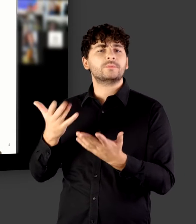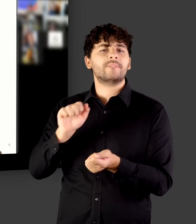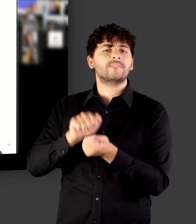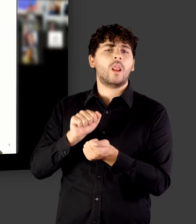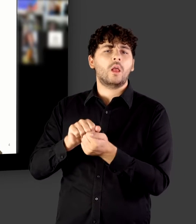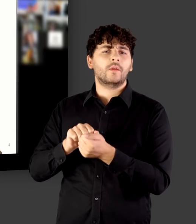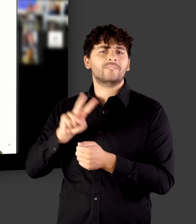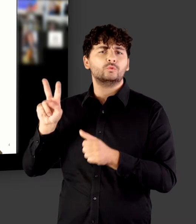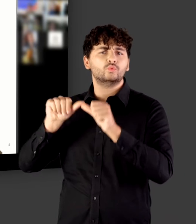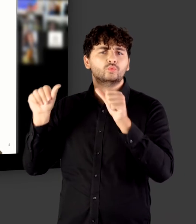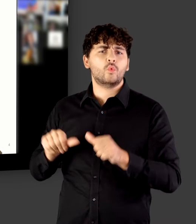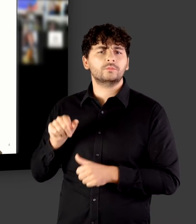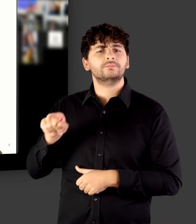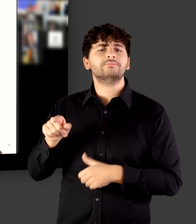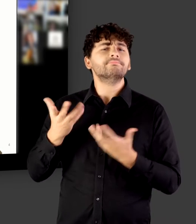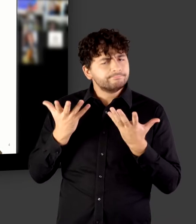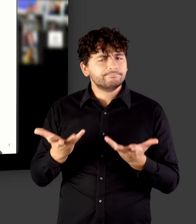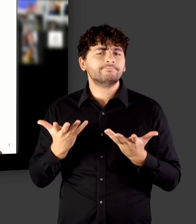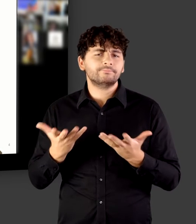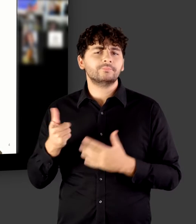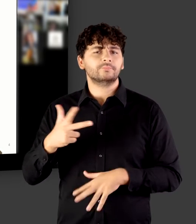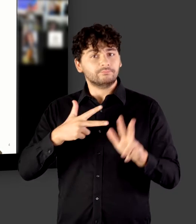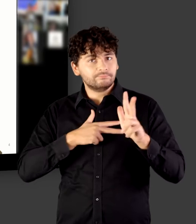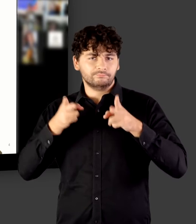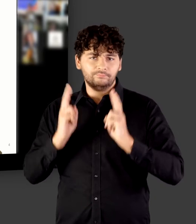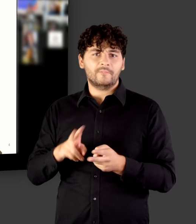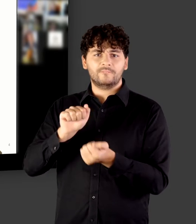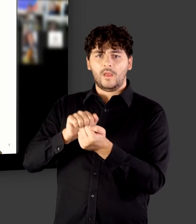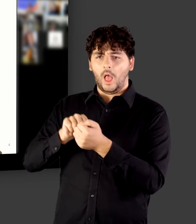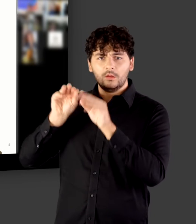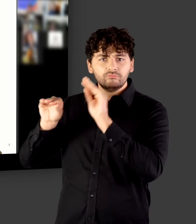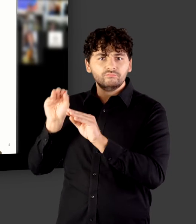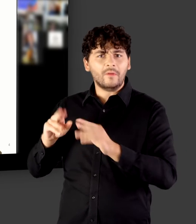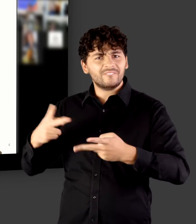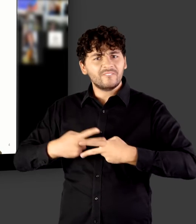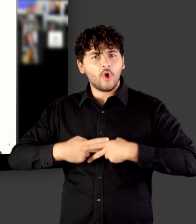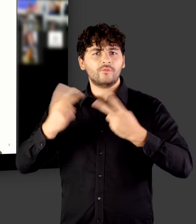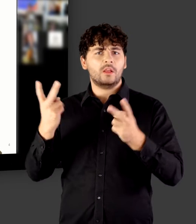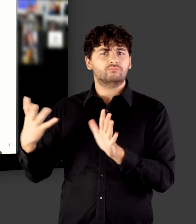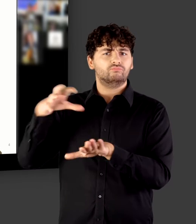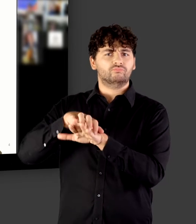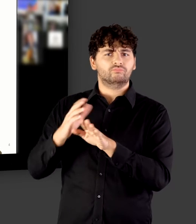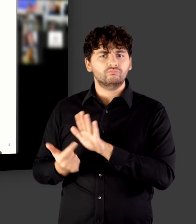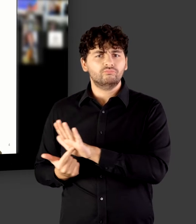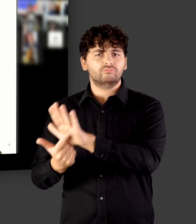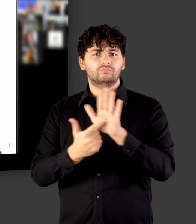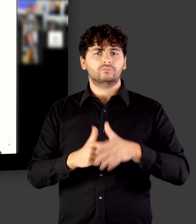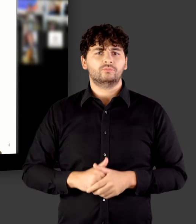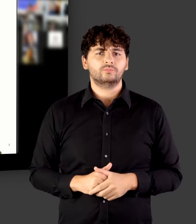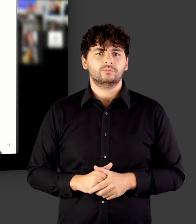Die benötigt eigentlich keine Erklärung. Das ist dann die vom Verlag veröffentlichte Fassung, wird auch Publishers Version oder Version of Record